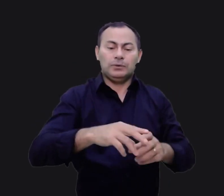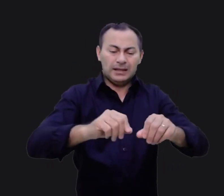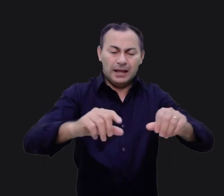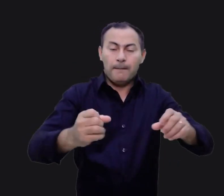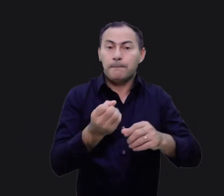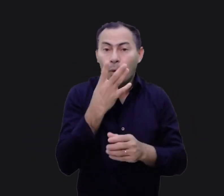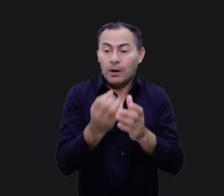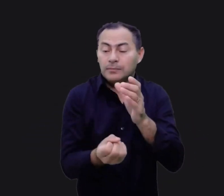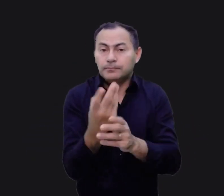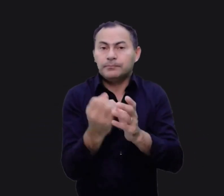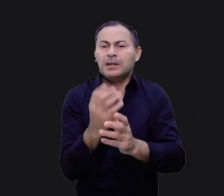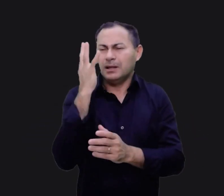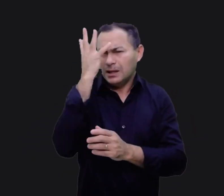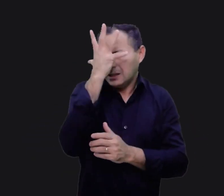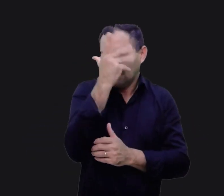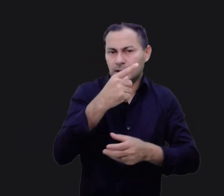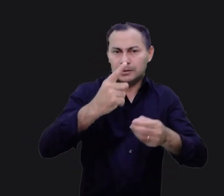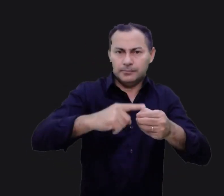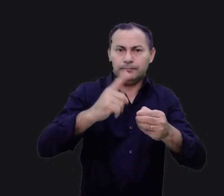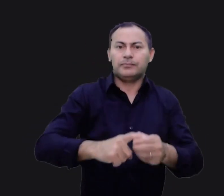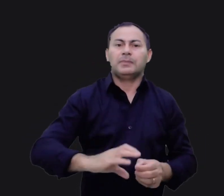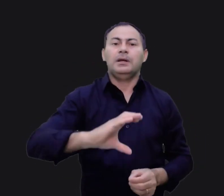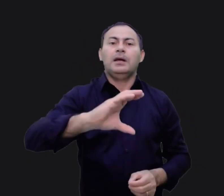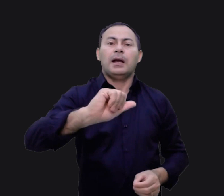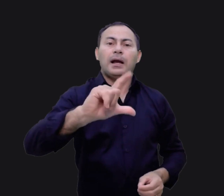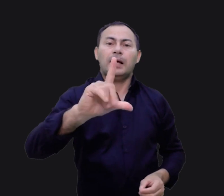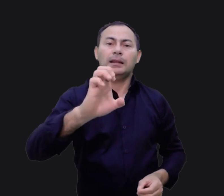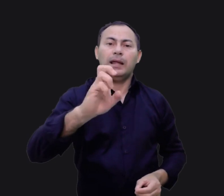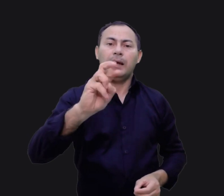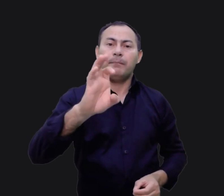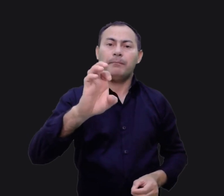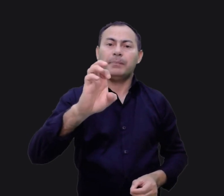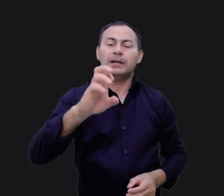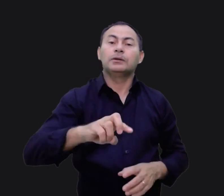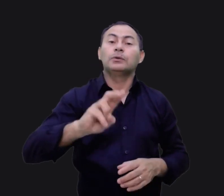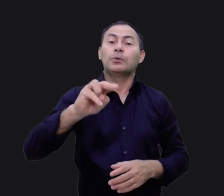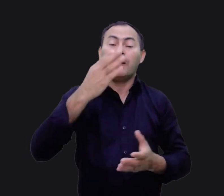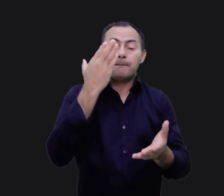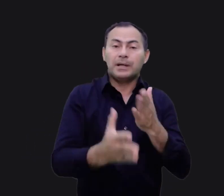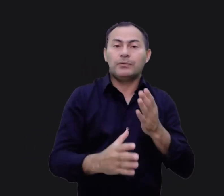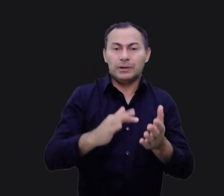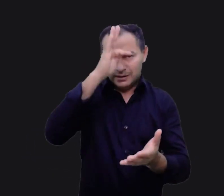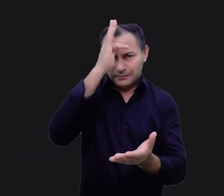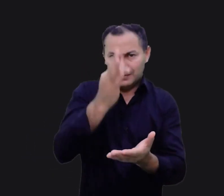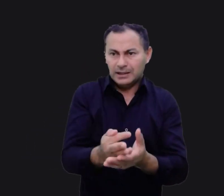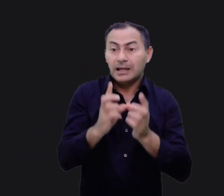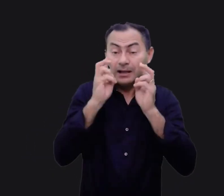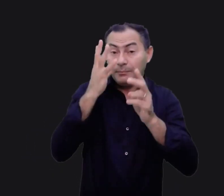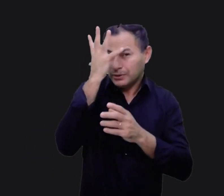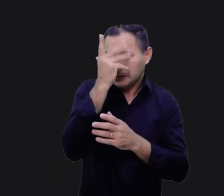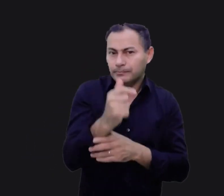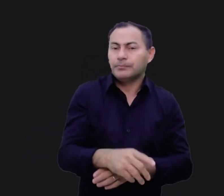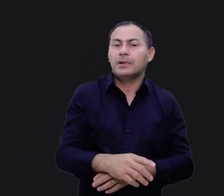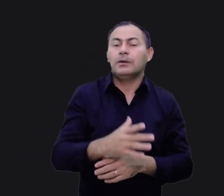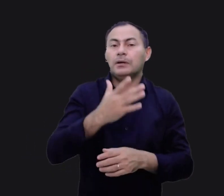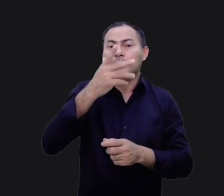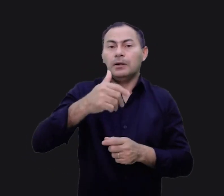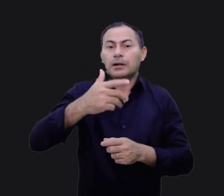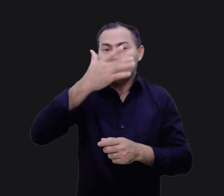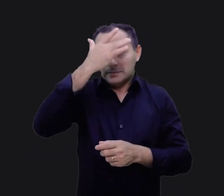solo fértil e da beleza da cidade. Caleb nunca perdeu essa visão. Quando aqueles espias voltaram